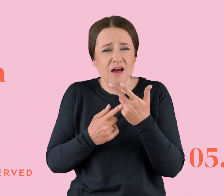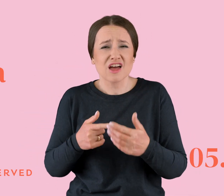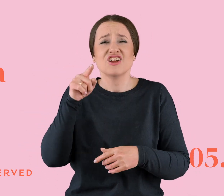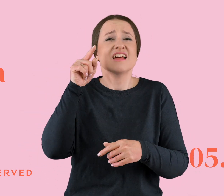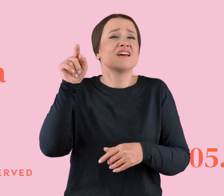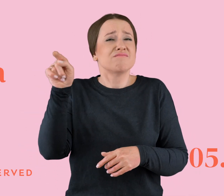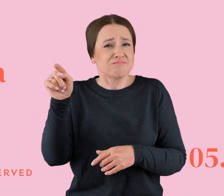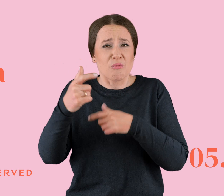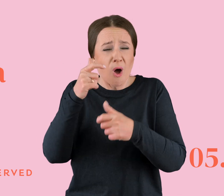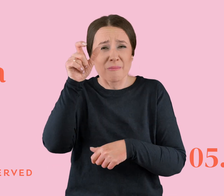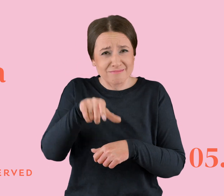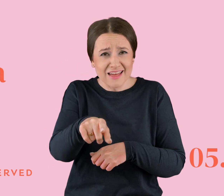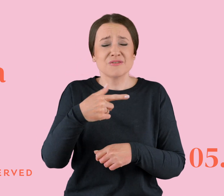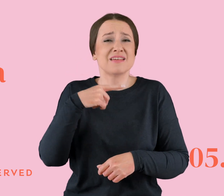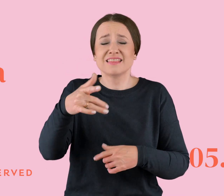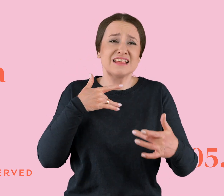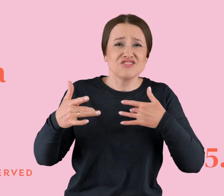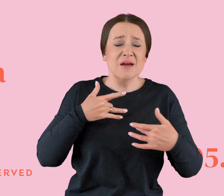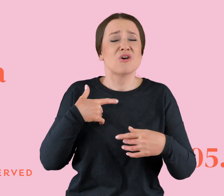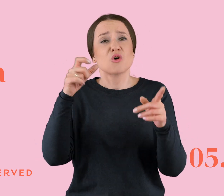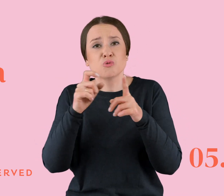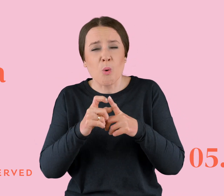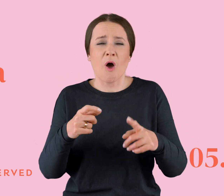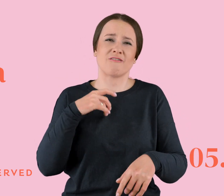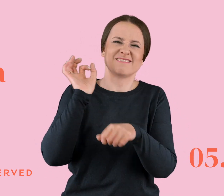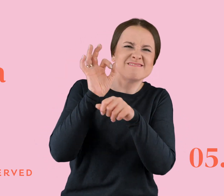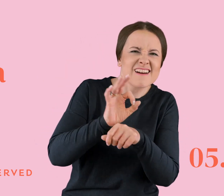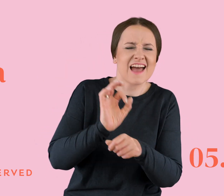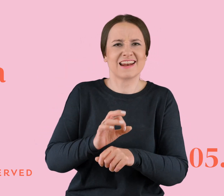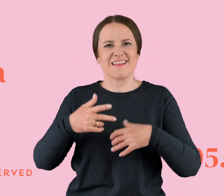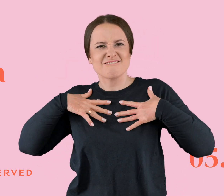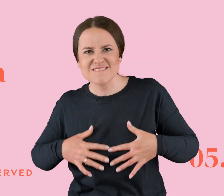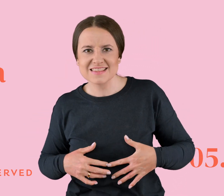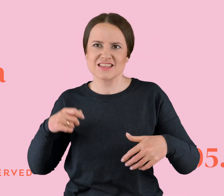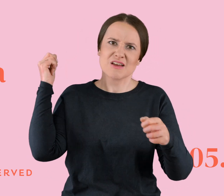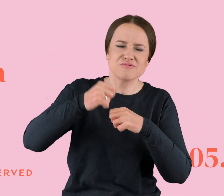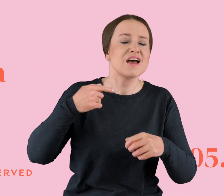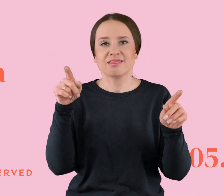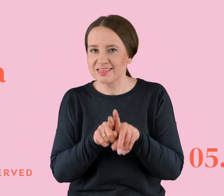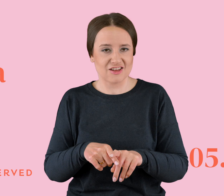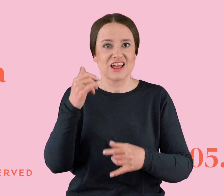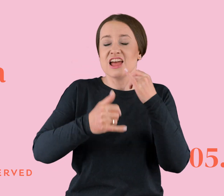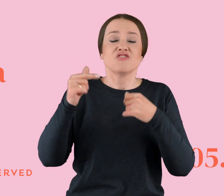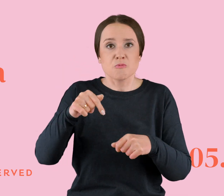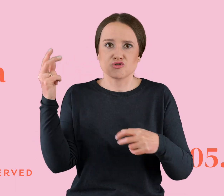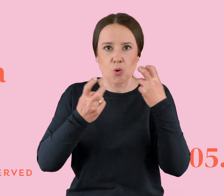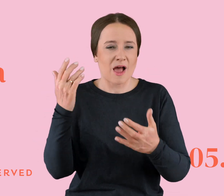czy to jest agresja słowna, czy to jest agresja fizyczna, to ty masz prawo szukać pomocy. Jeśli masz relację, którą ty musisz ukrywać, bo ten ktoś ci